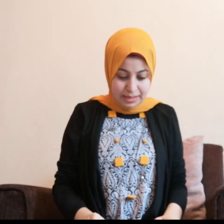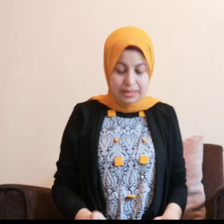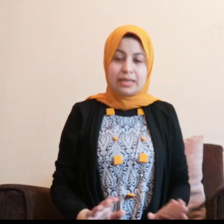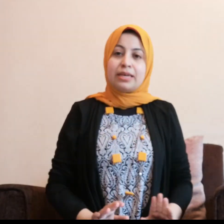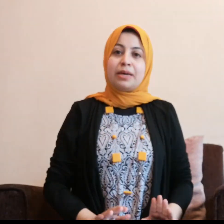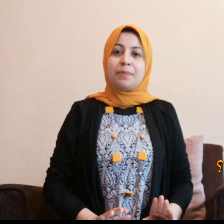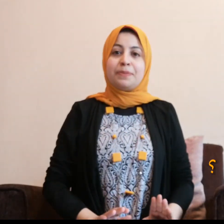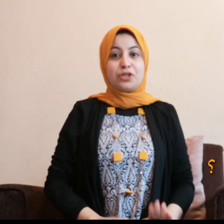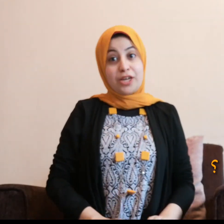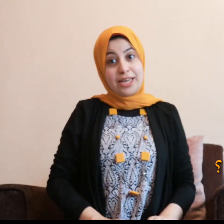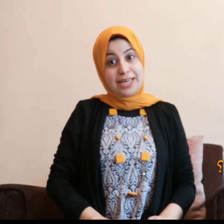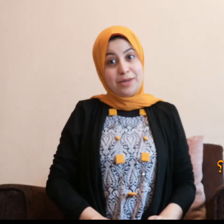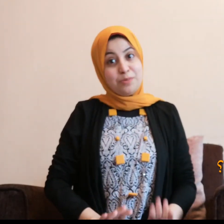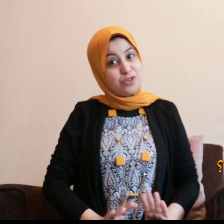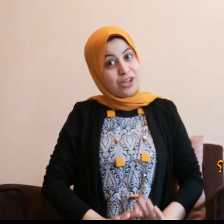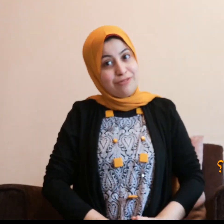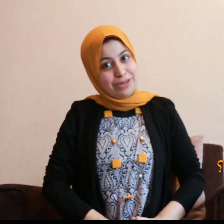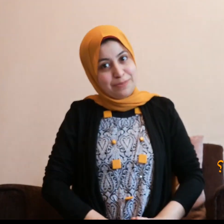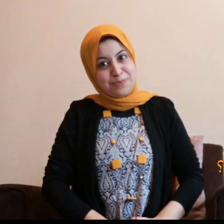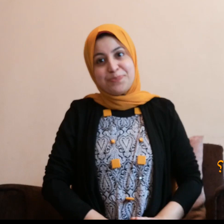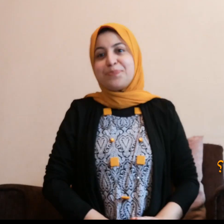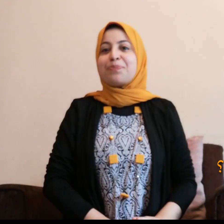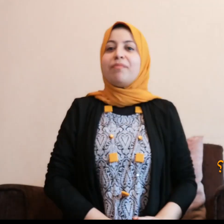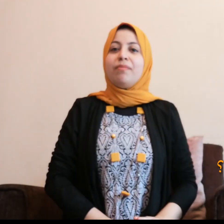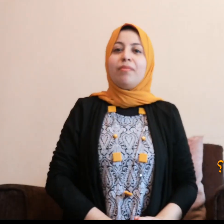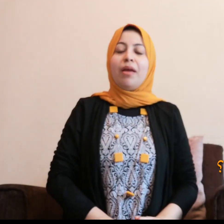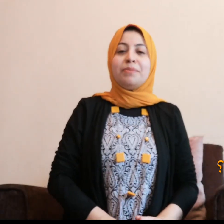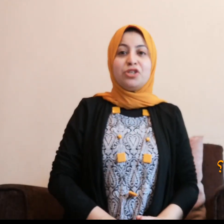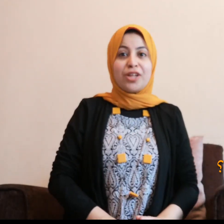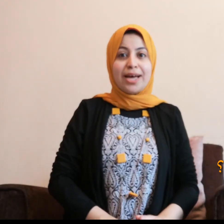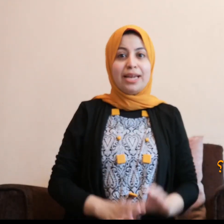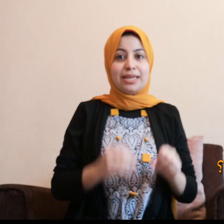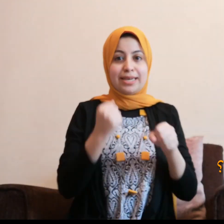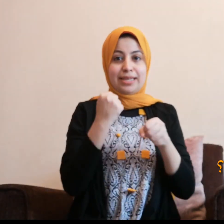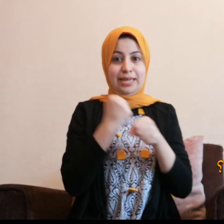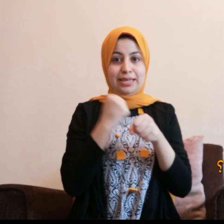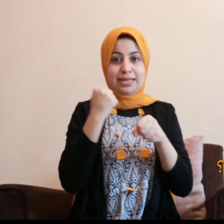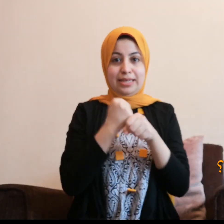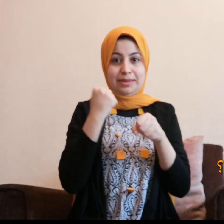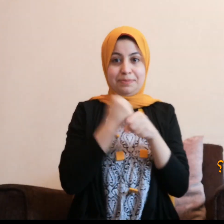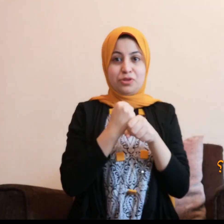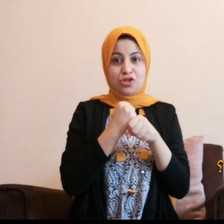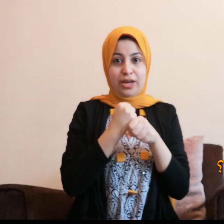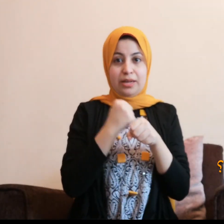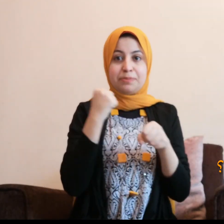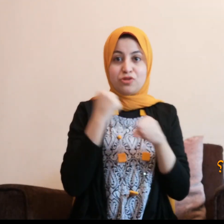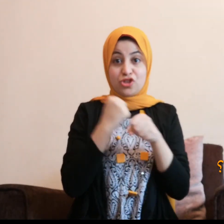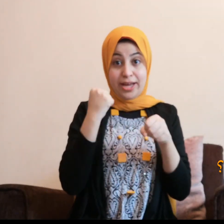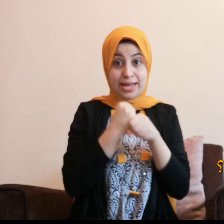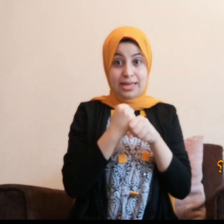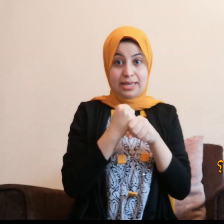بتشتغل ايه وبتشتغل فين بتشتغل كده كده بتشتغل